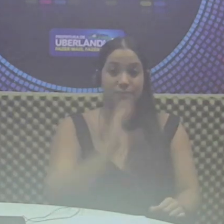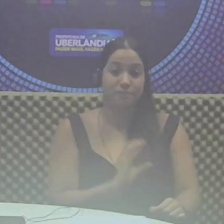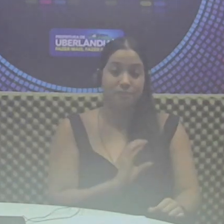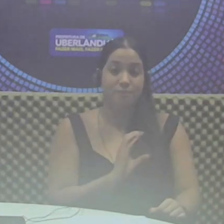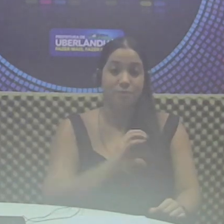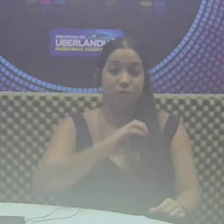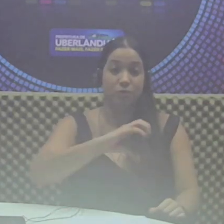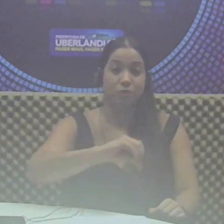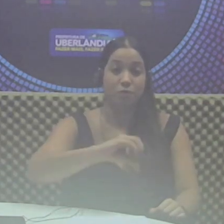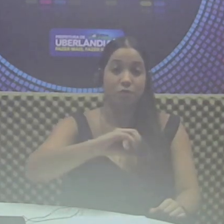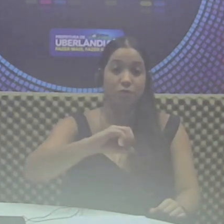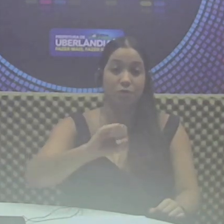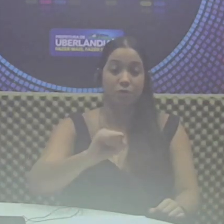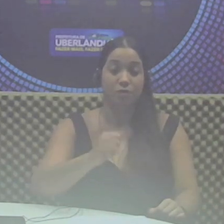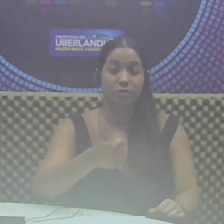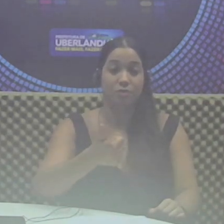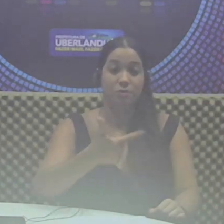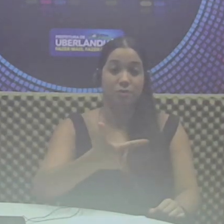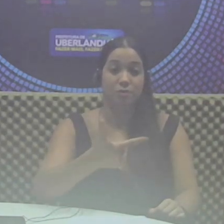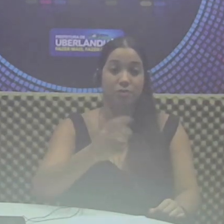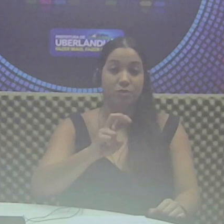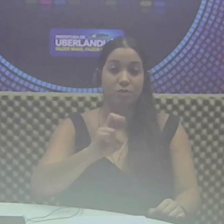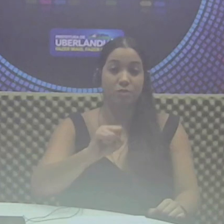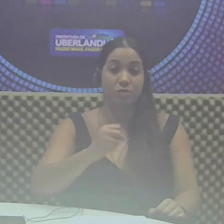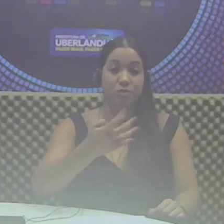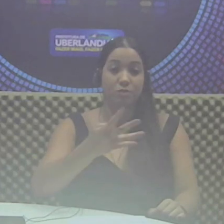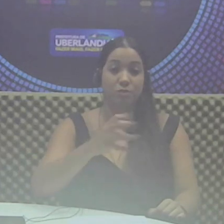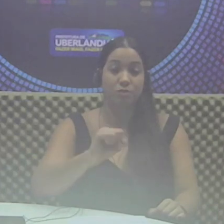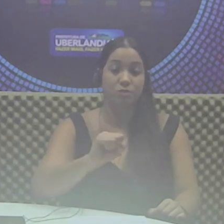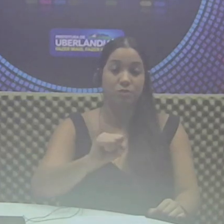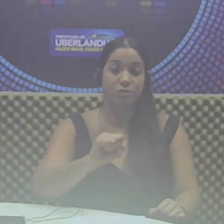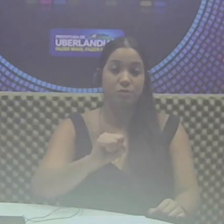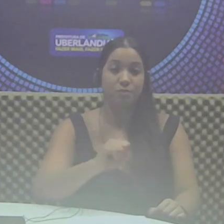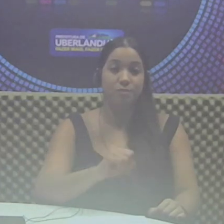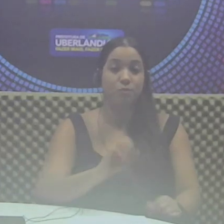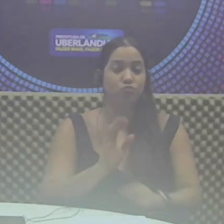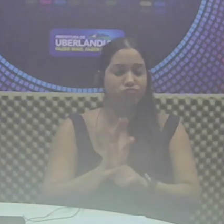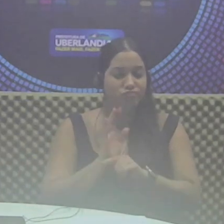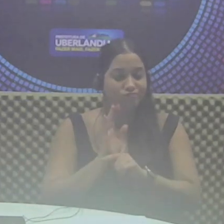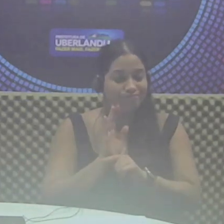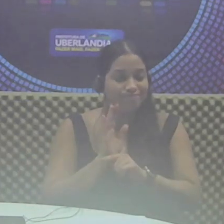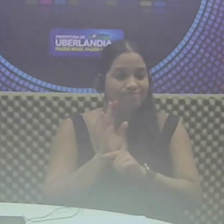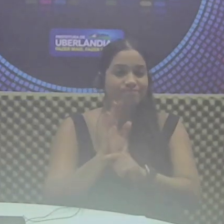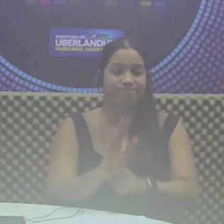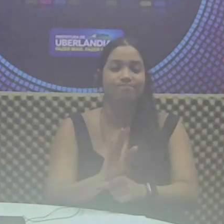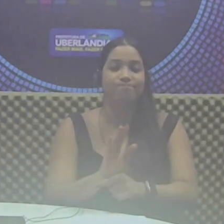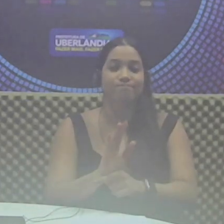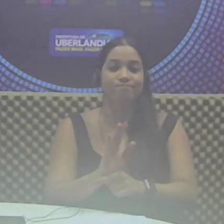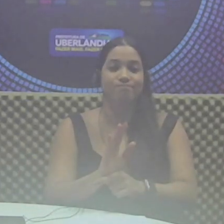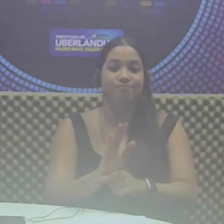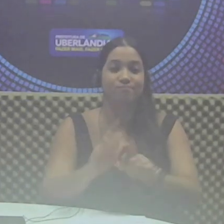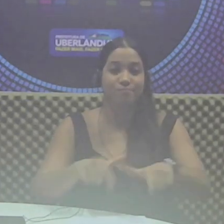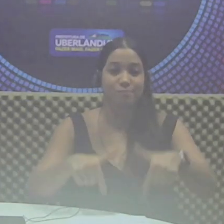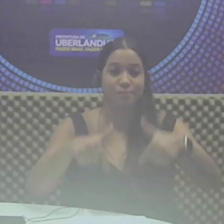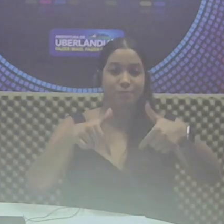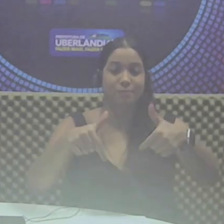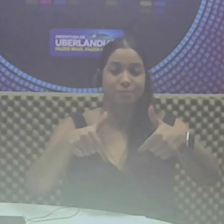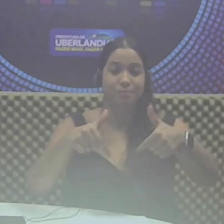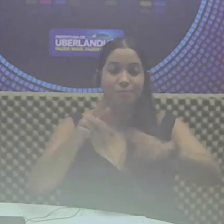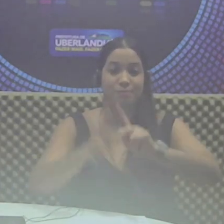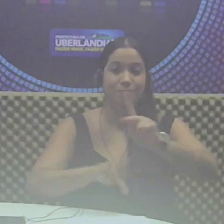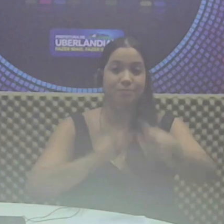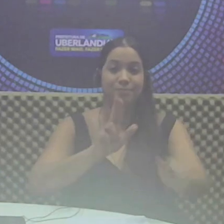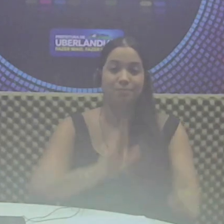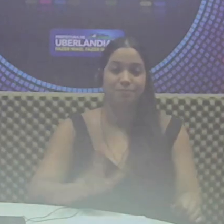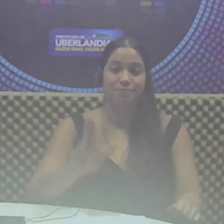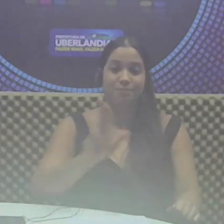99812-5848. Sua ajuda faz muita diferença. Uma iniciativa do povo